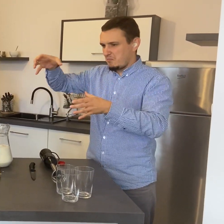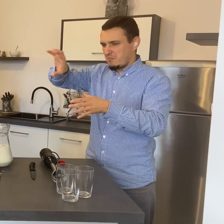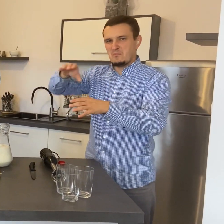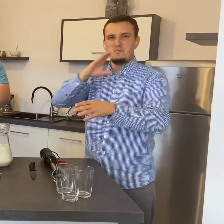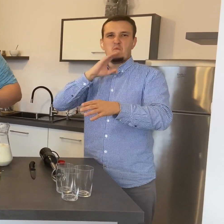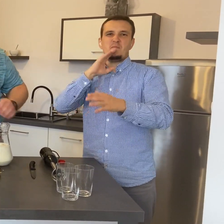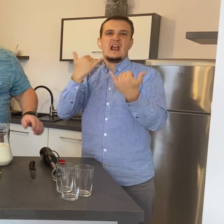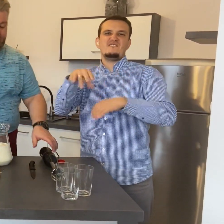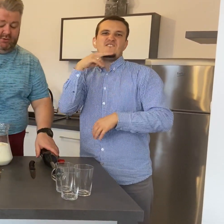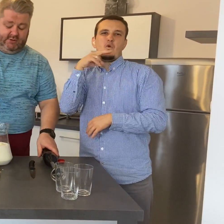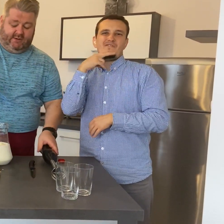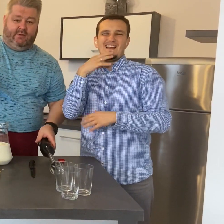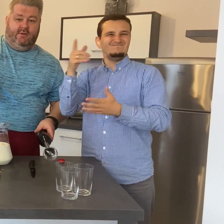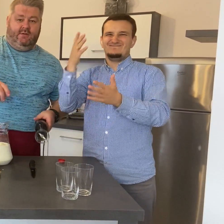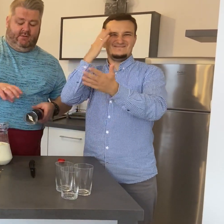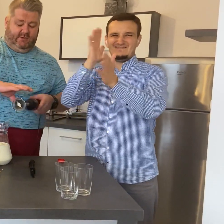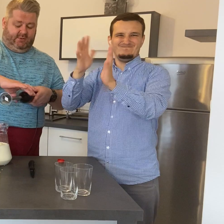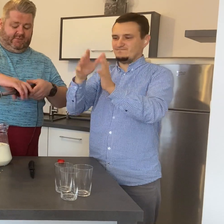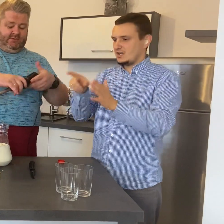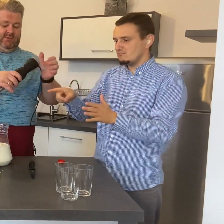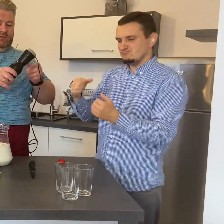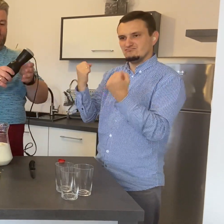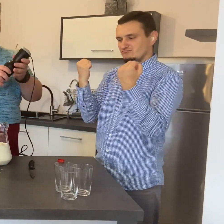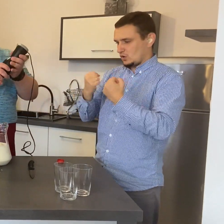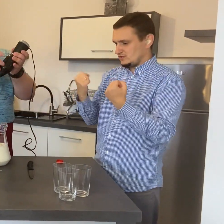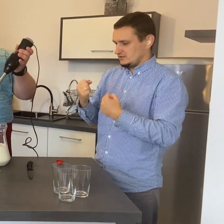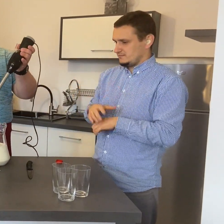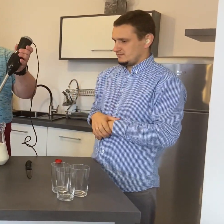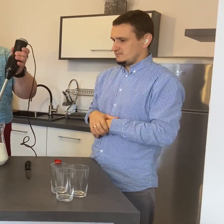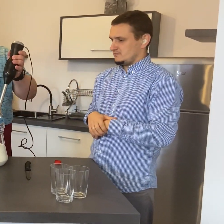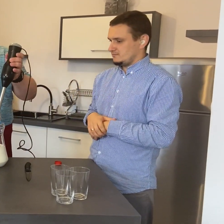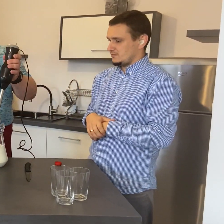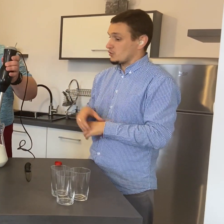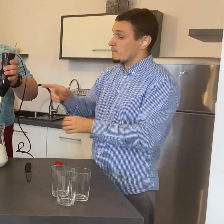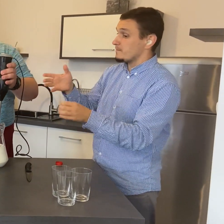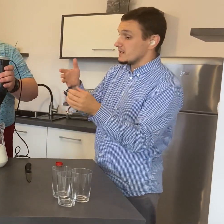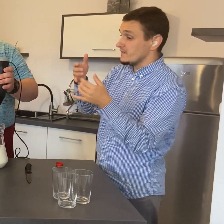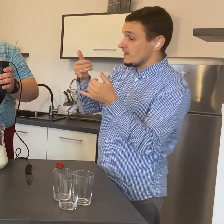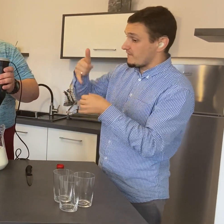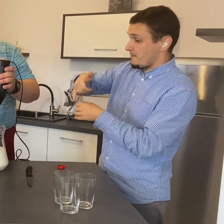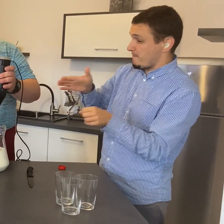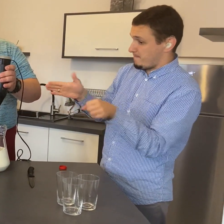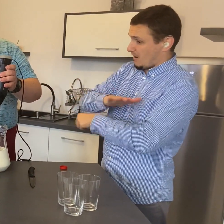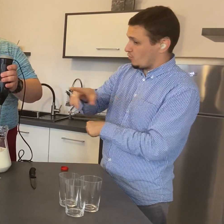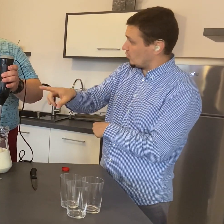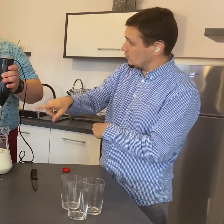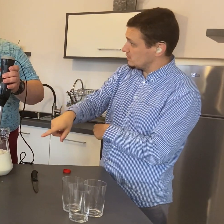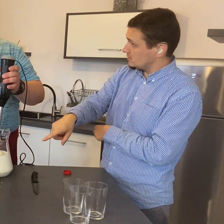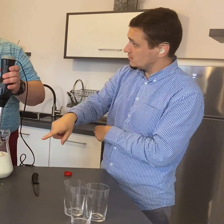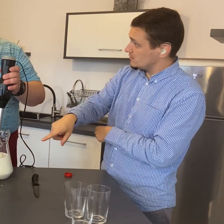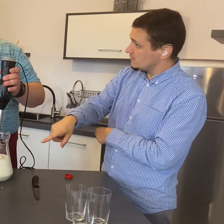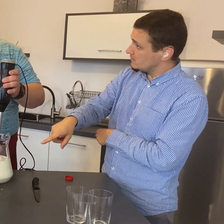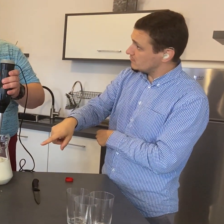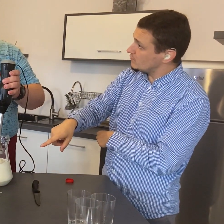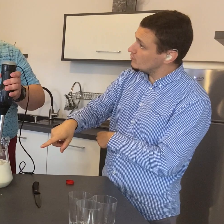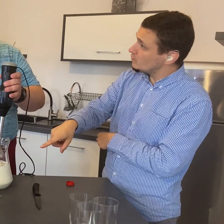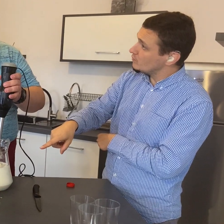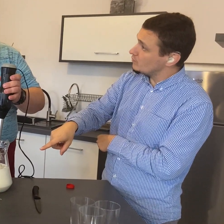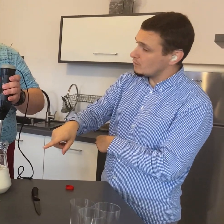Spróbuję to teraz zmiksować. Wlewamy pełną. Około pół litra.